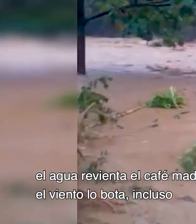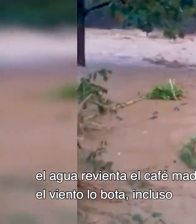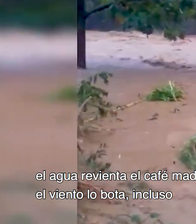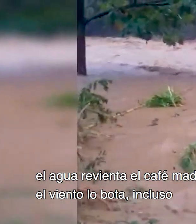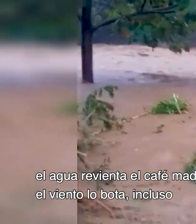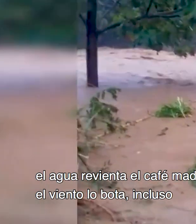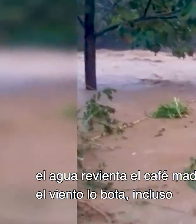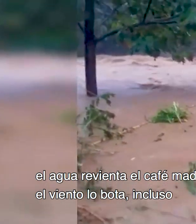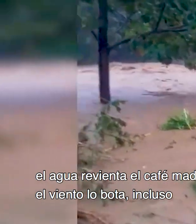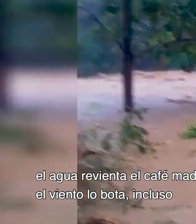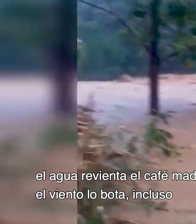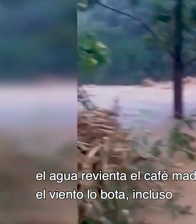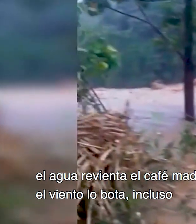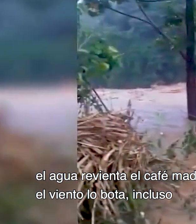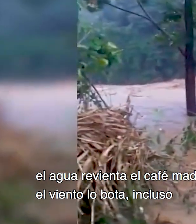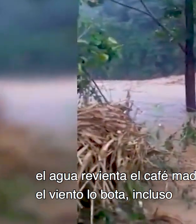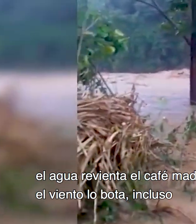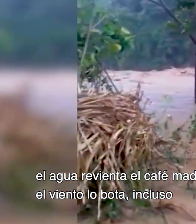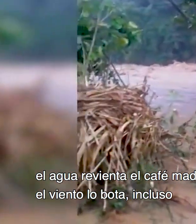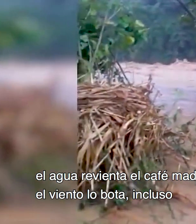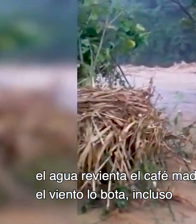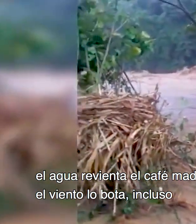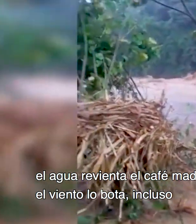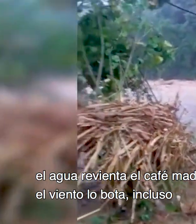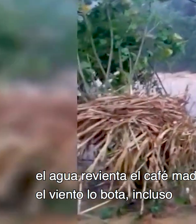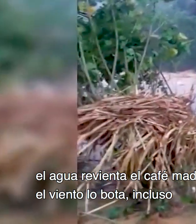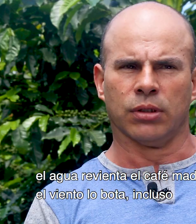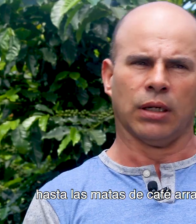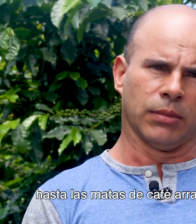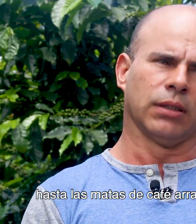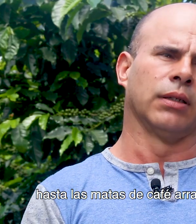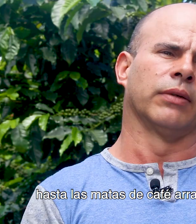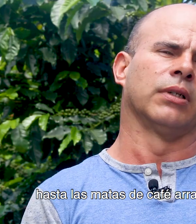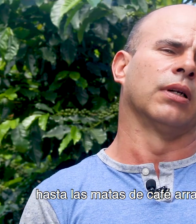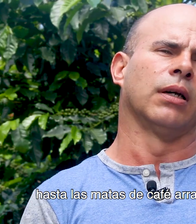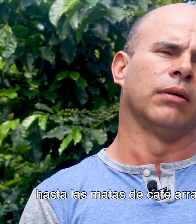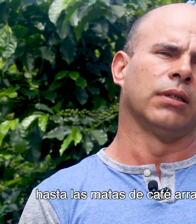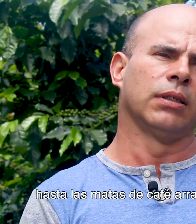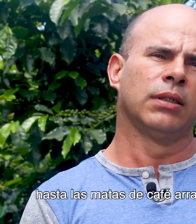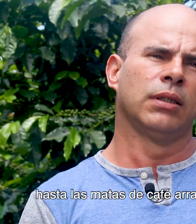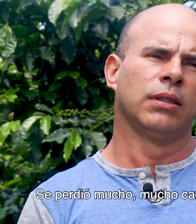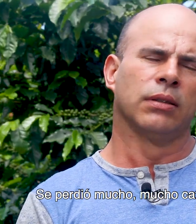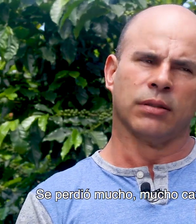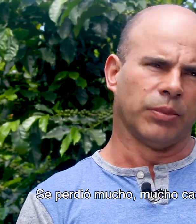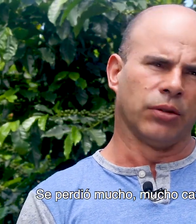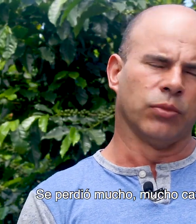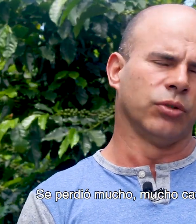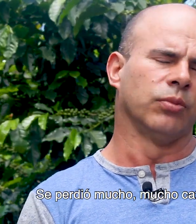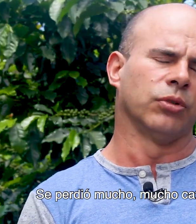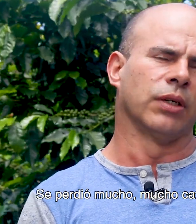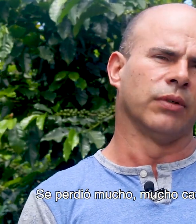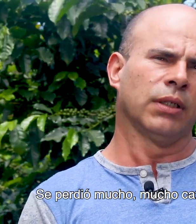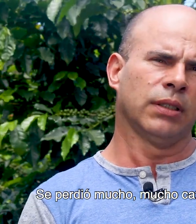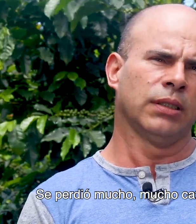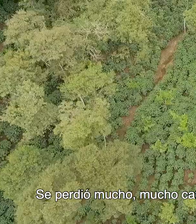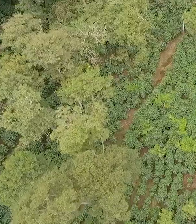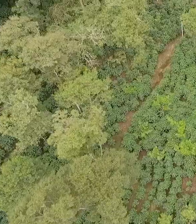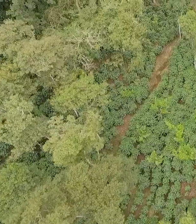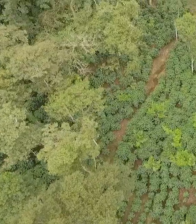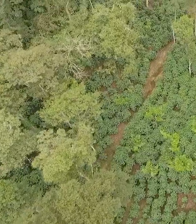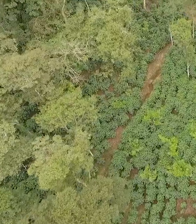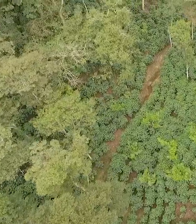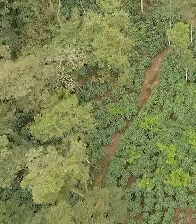agua revienta el café maduro, el viento lo bota, incluso hasta las matas de café arrancaba, se perdió mucho, mucho café.